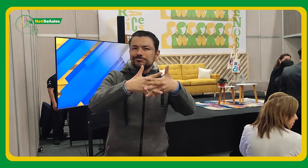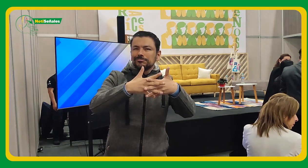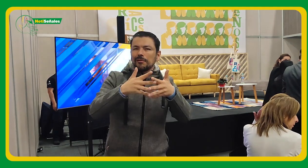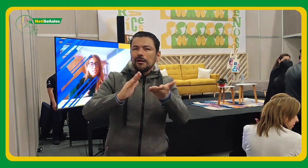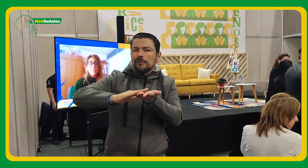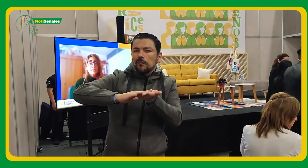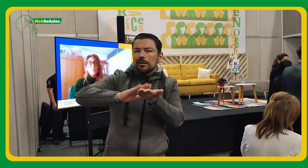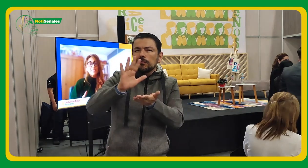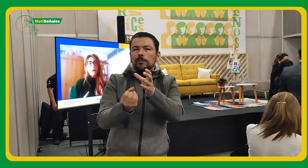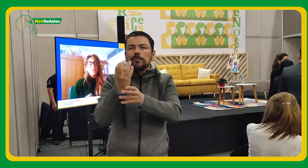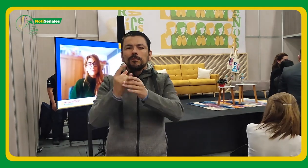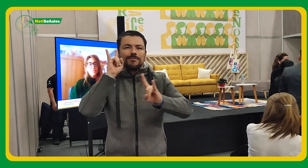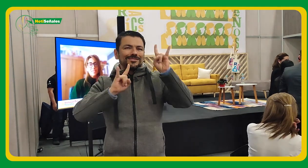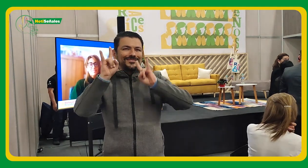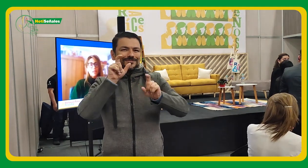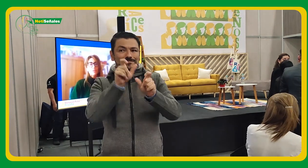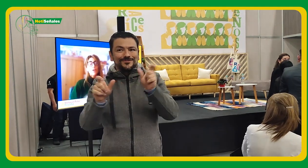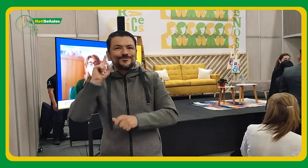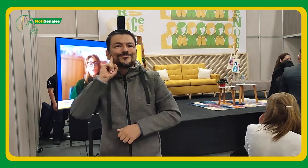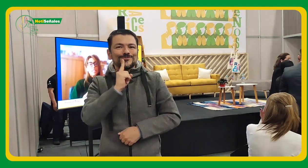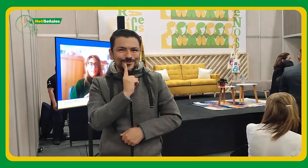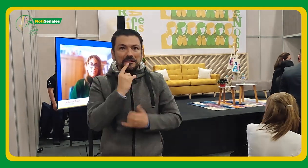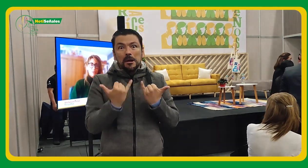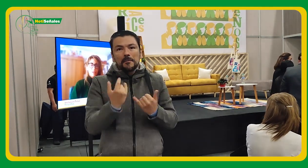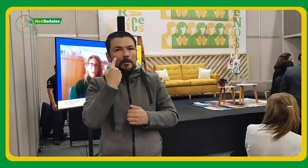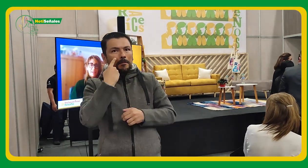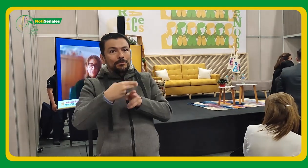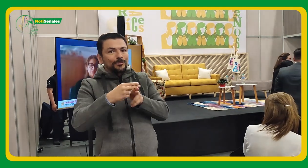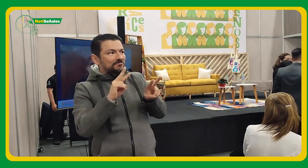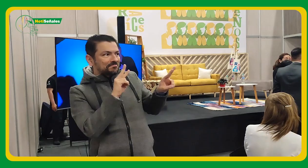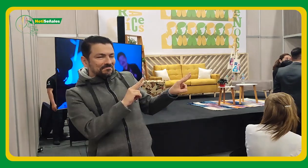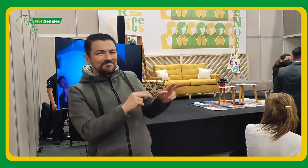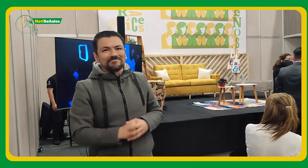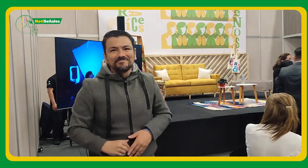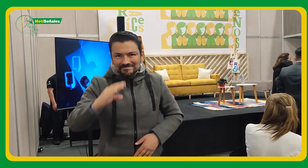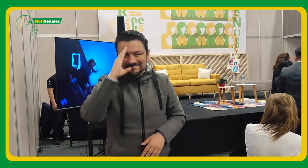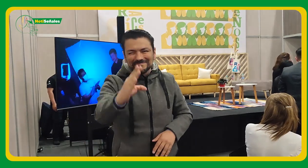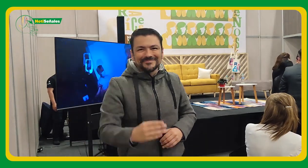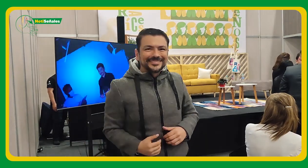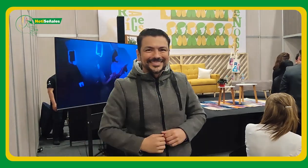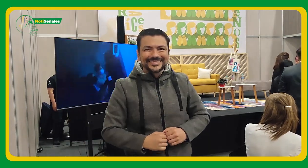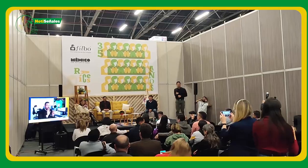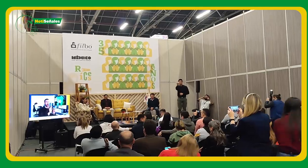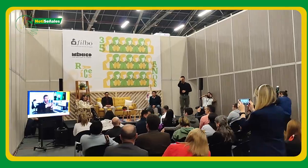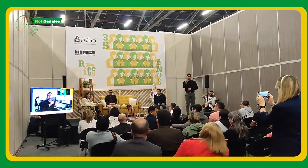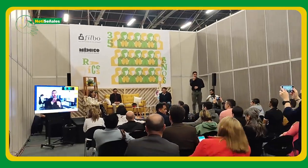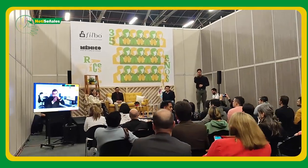audiovisuales con ajustes razonables para la población sorda. Ya pronto dará inicio. ¡Hasta luego! Sorda,